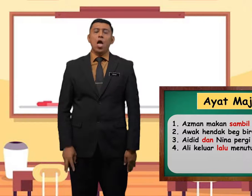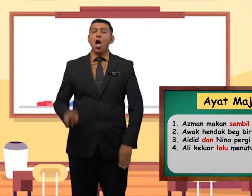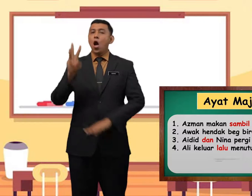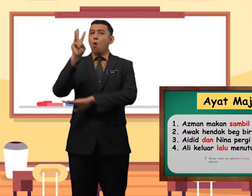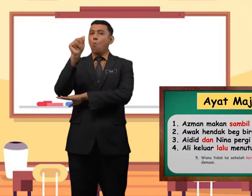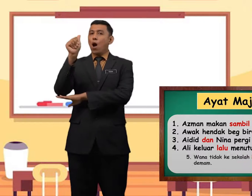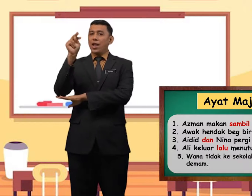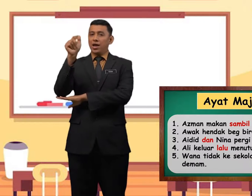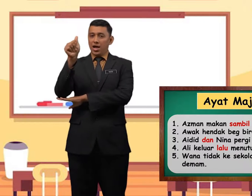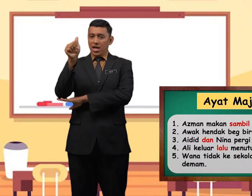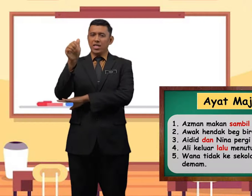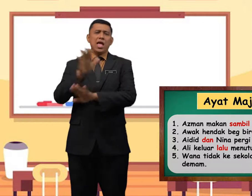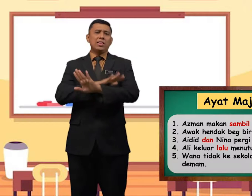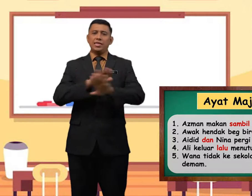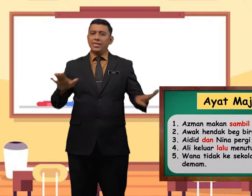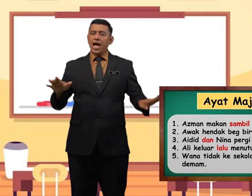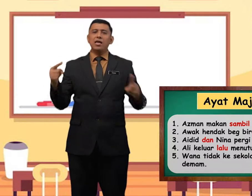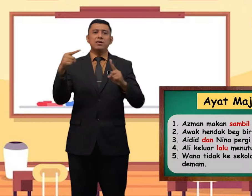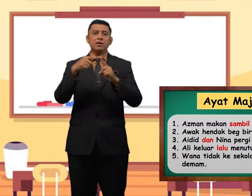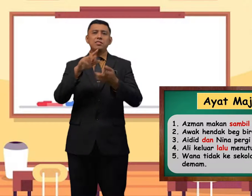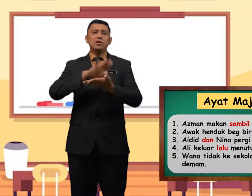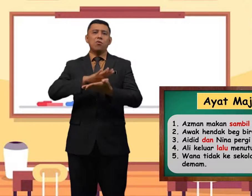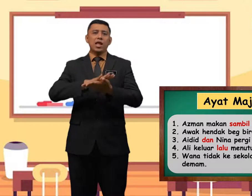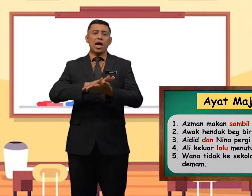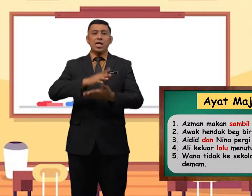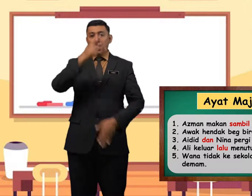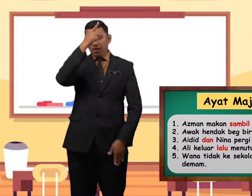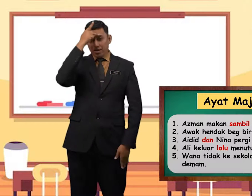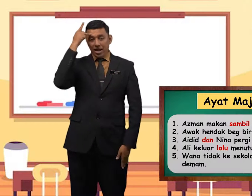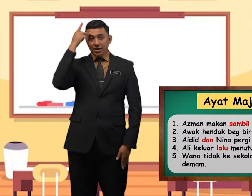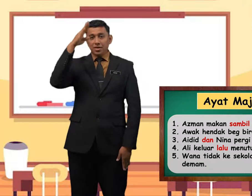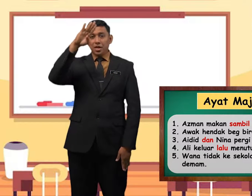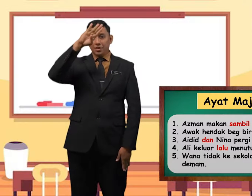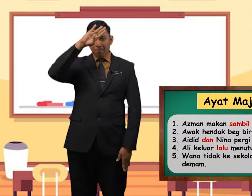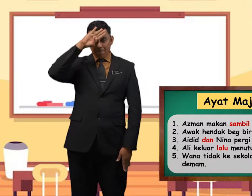Wana tidak ke sekolah kerana demam.